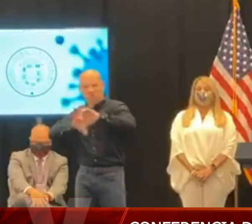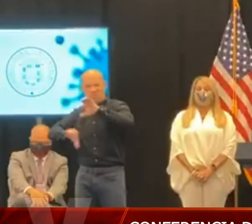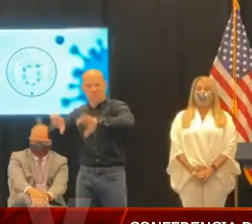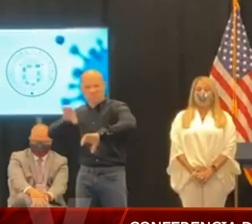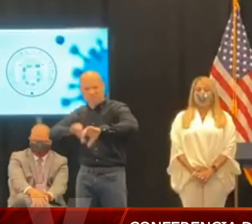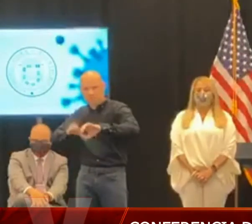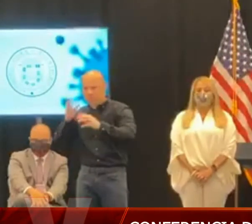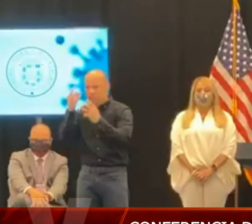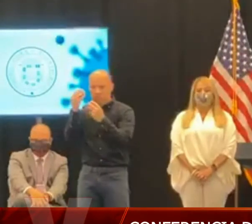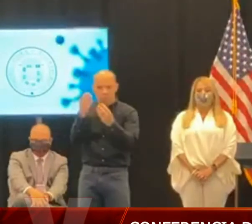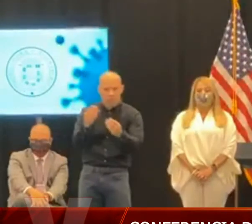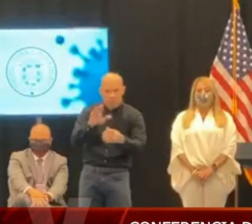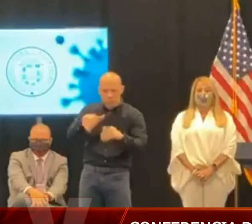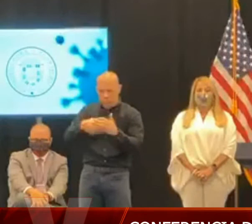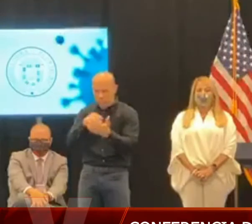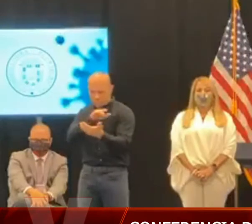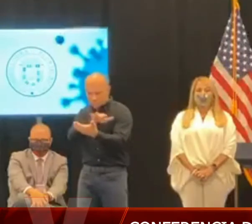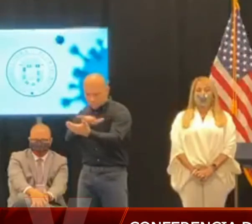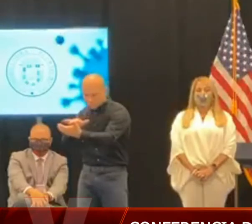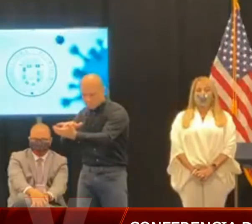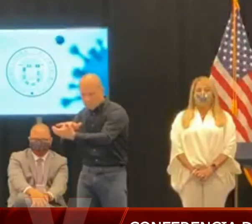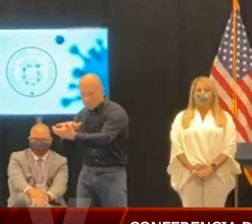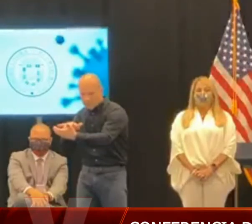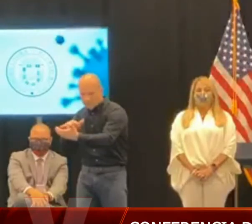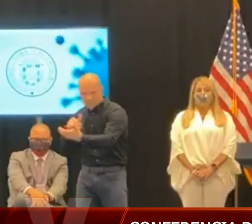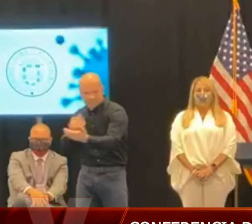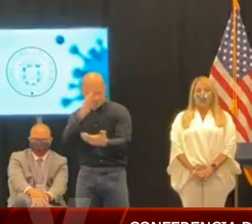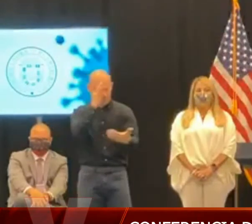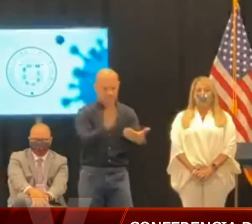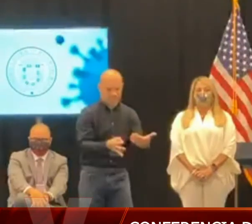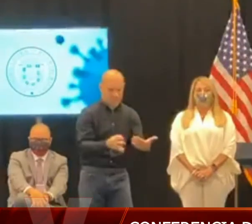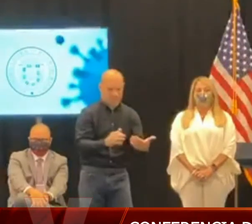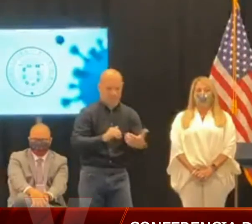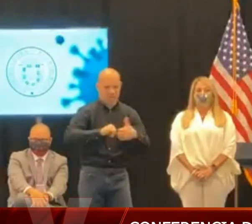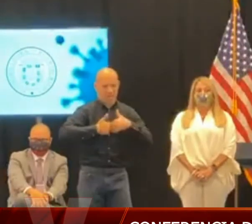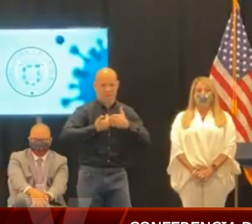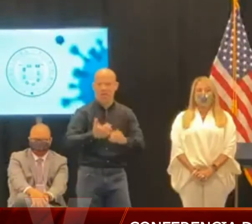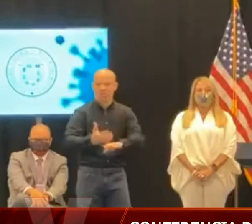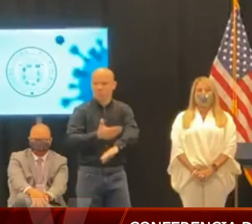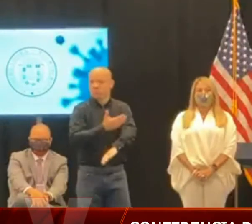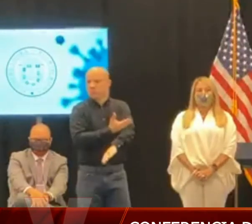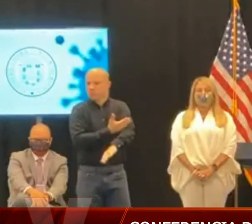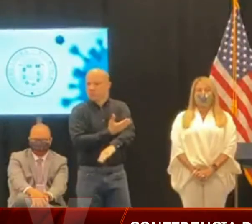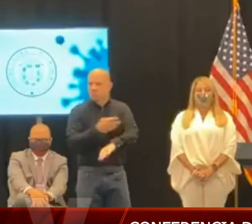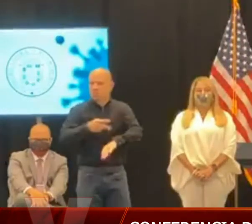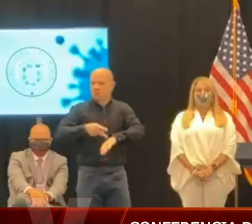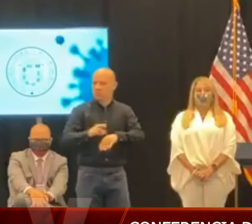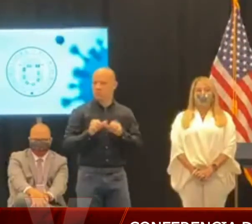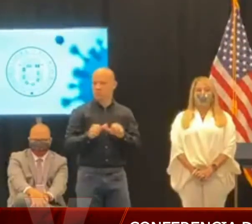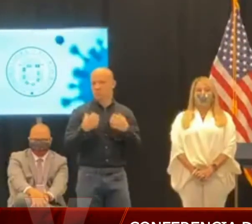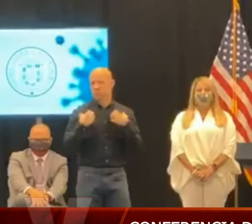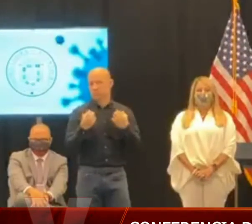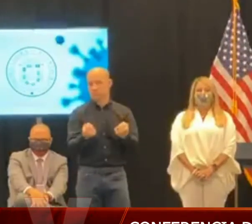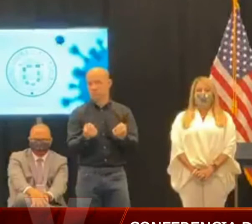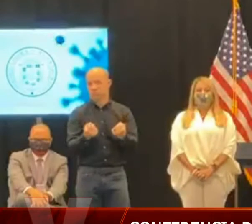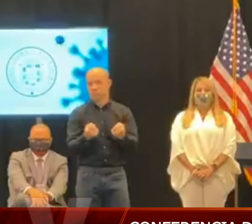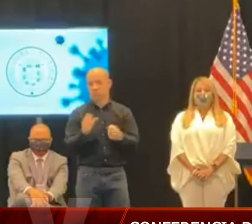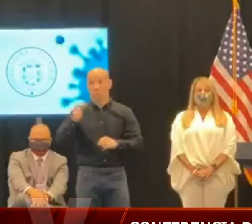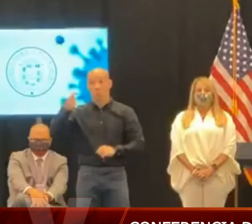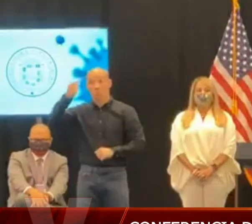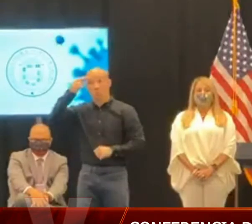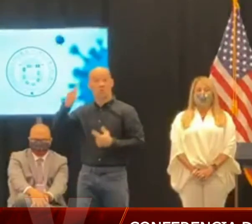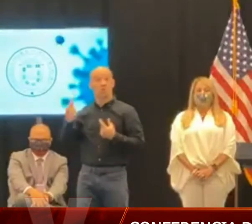y el bienestar del pueblo de Puerto Rico. El gobierno ha estado trabajando duro para limitar la propagación del COVID-19